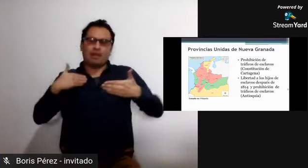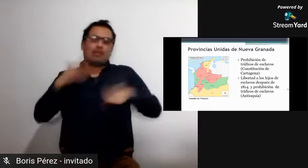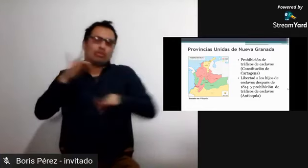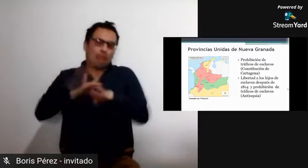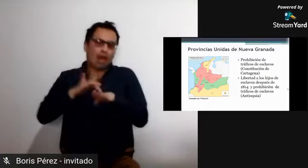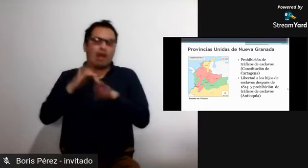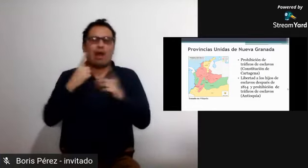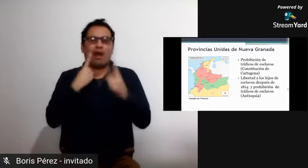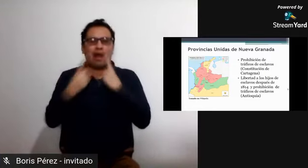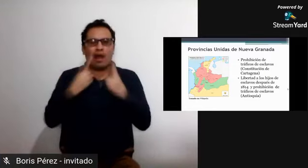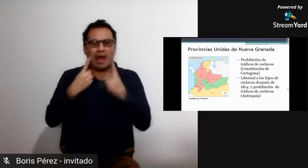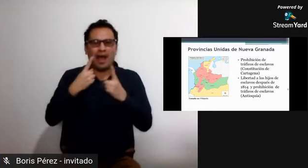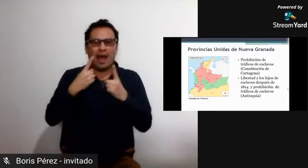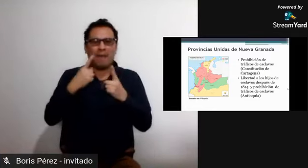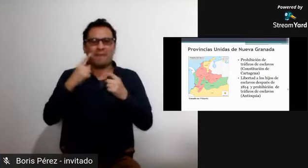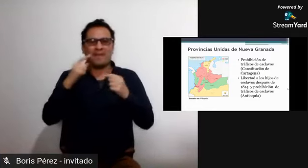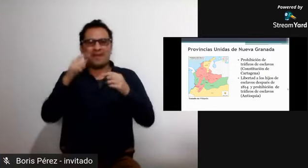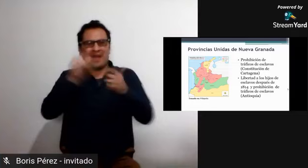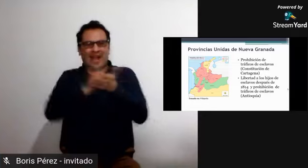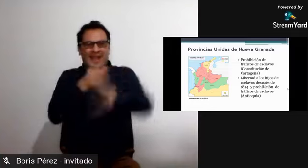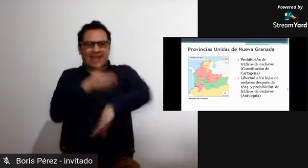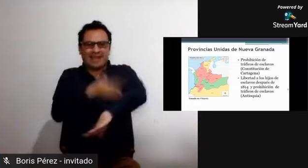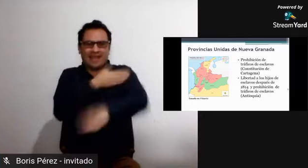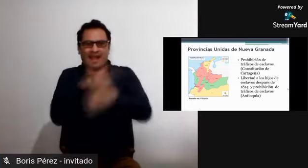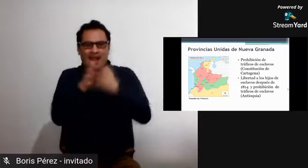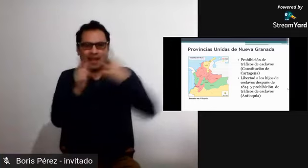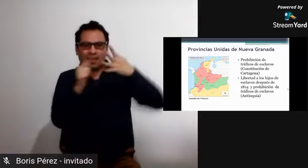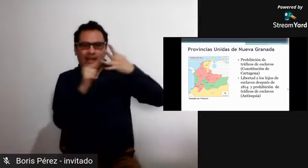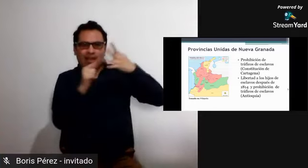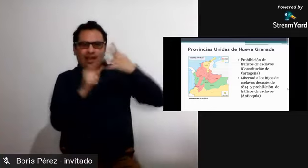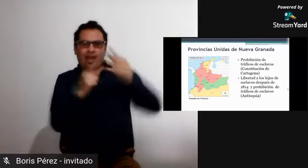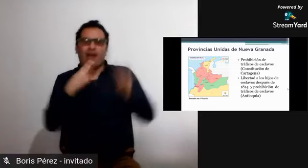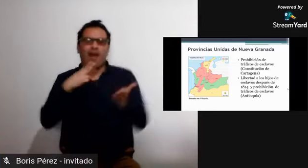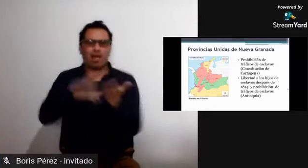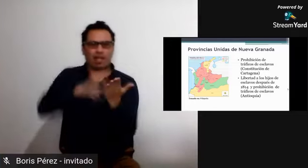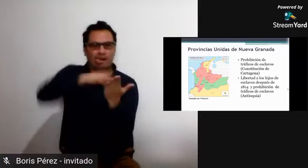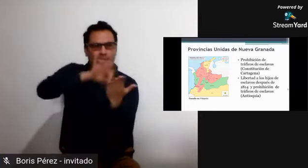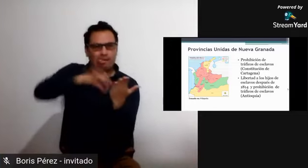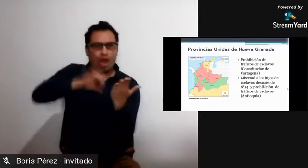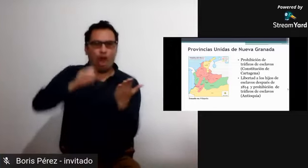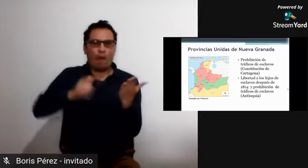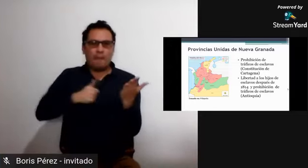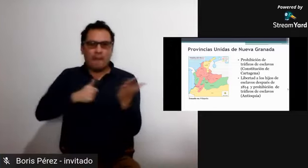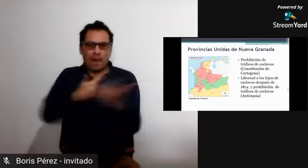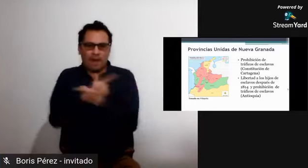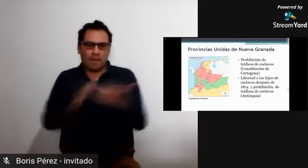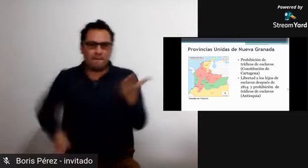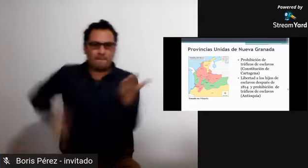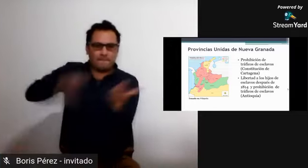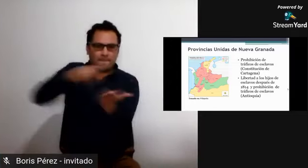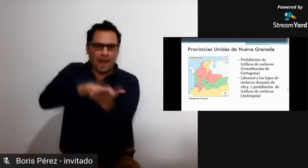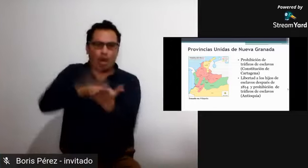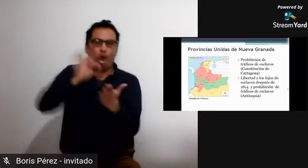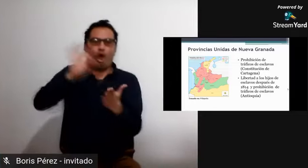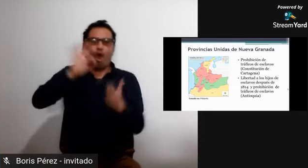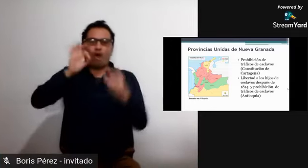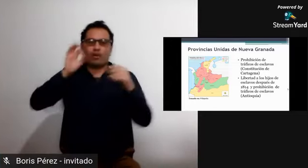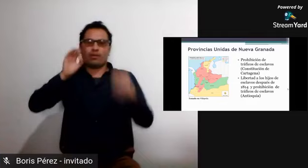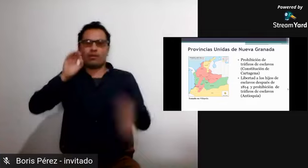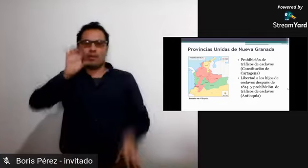año en adelante, quienes nacían en ese año en adelante, pues ya conseguían su libertad automática.